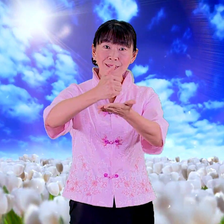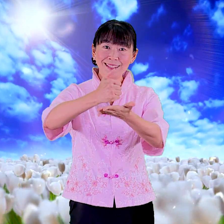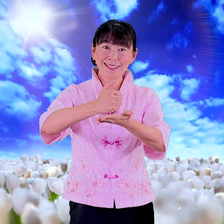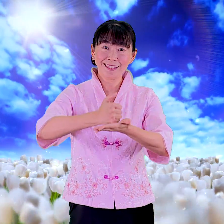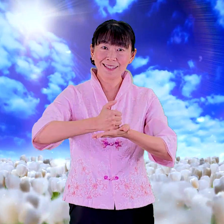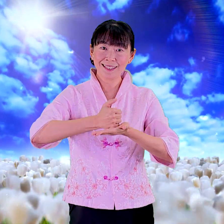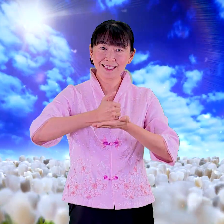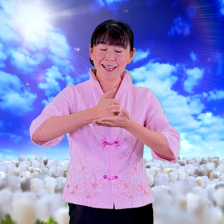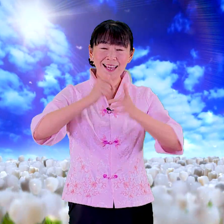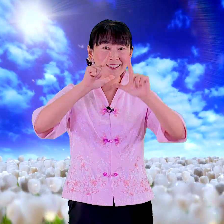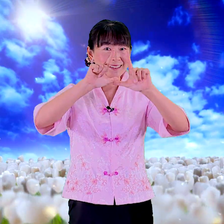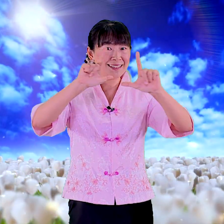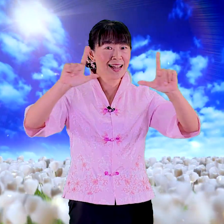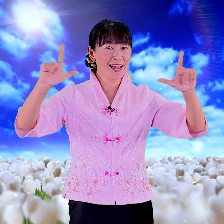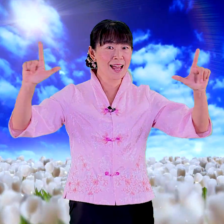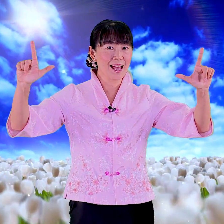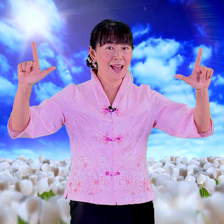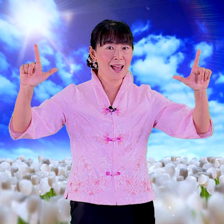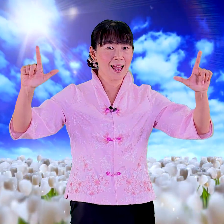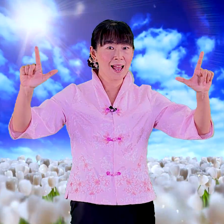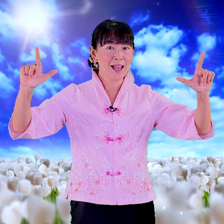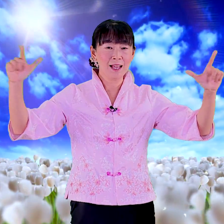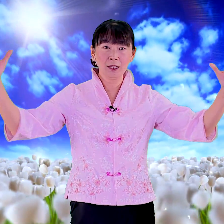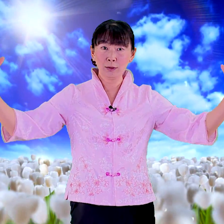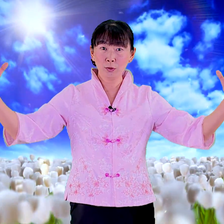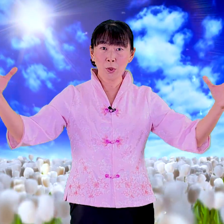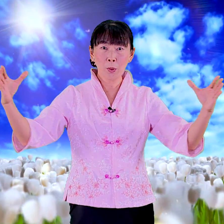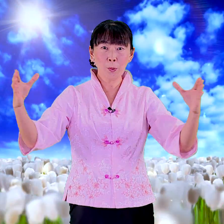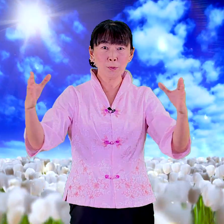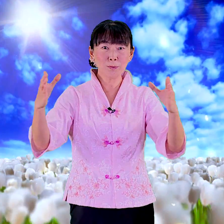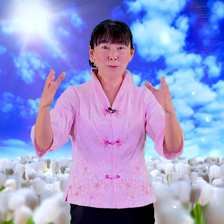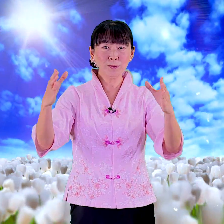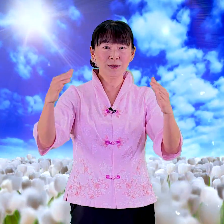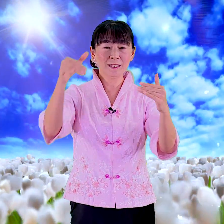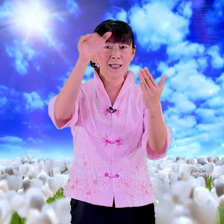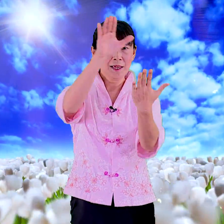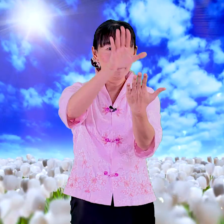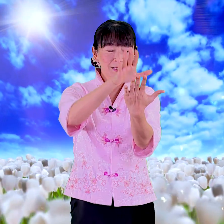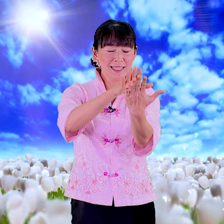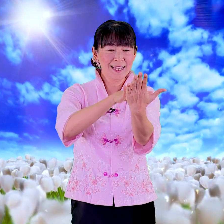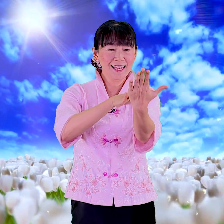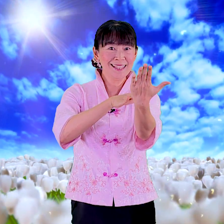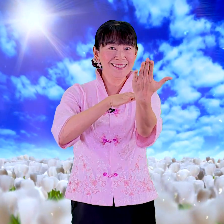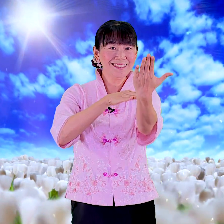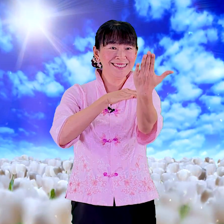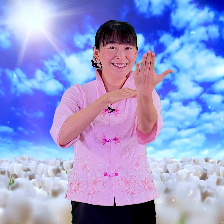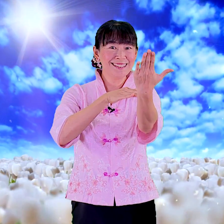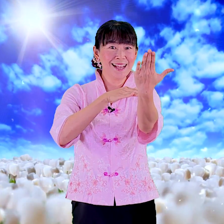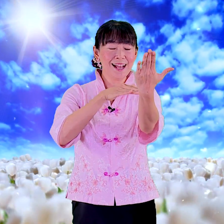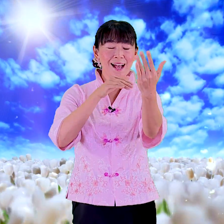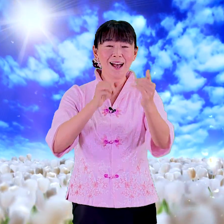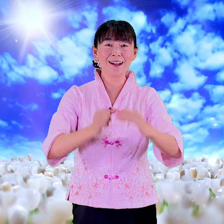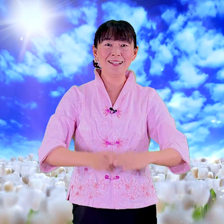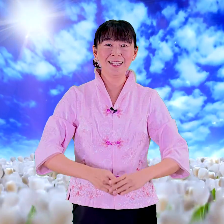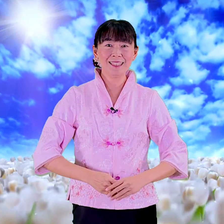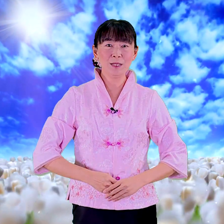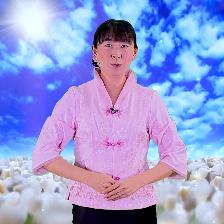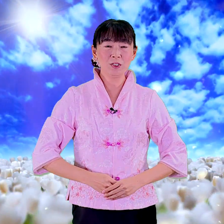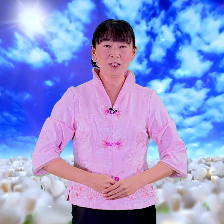大同偏好第一句是